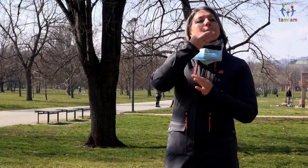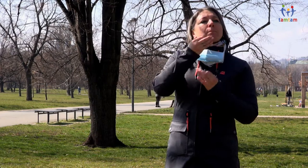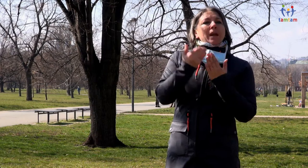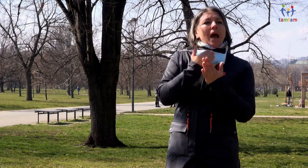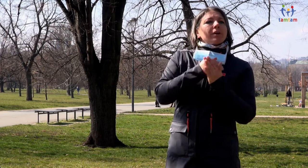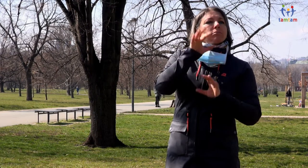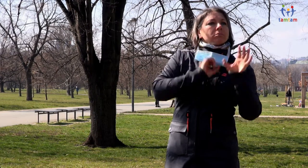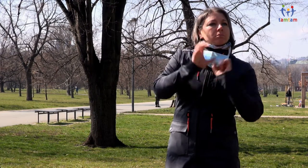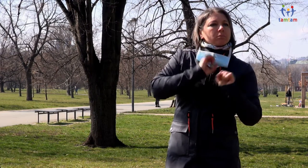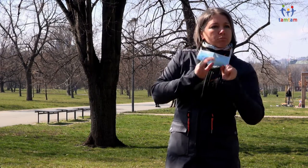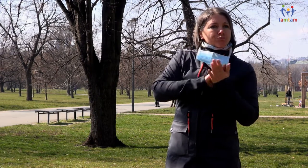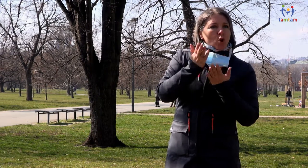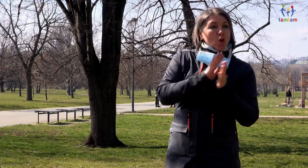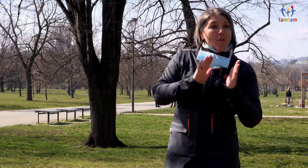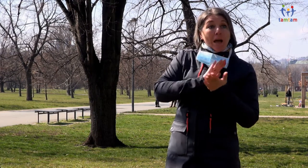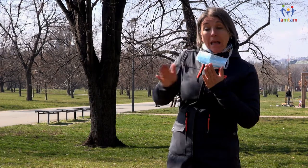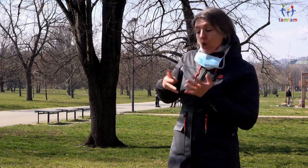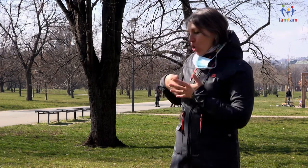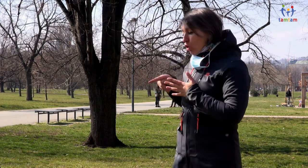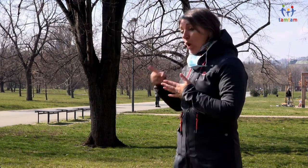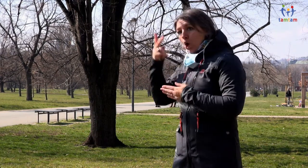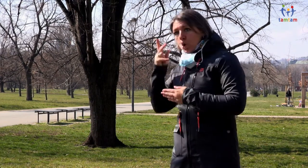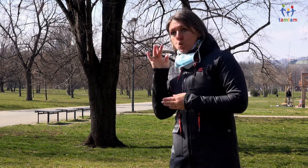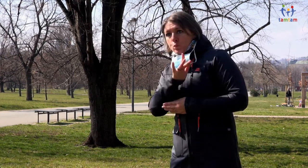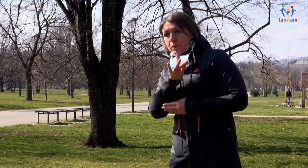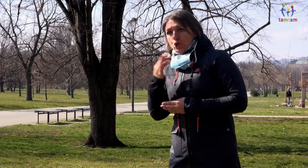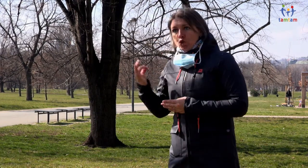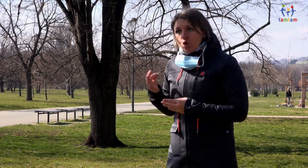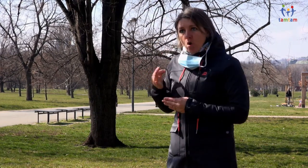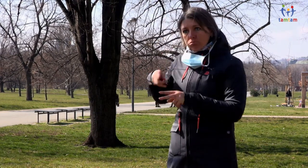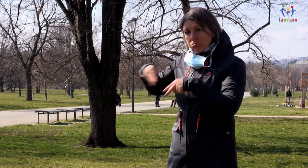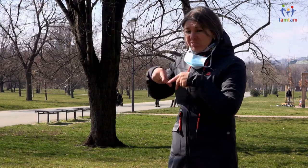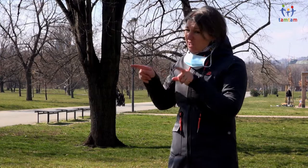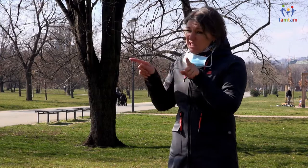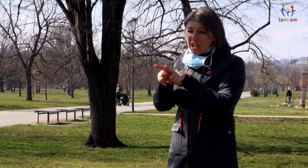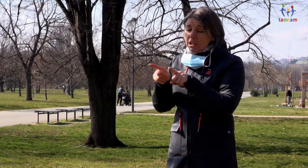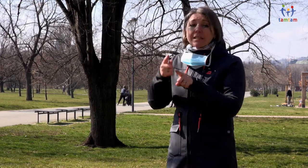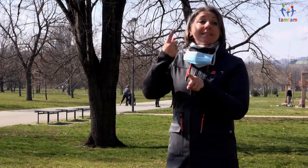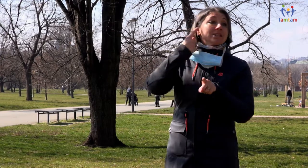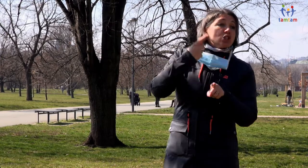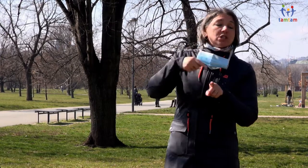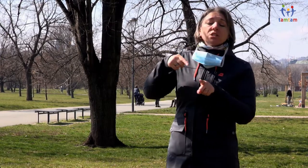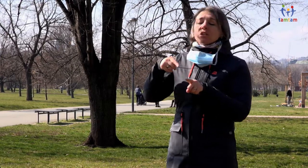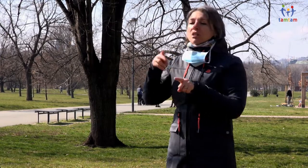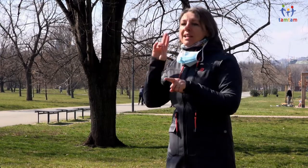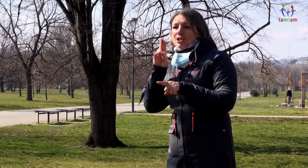jak rozumí těm zprávám. I děti slyšící si mnohé informace špatně